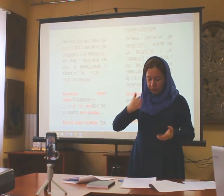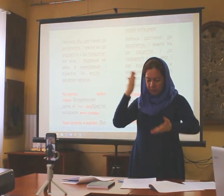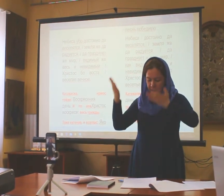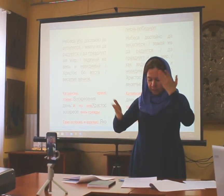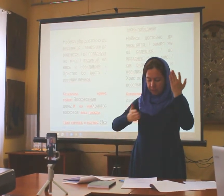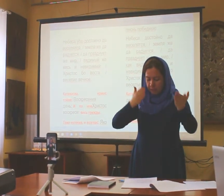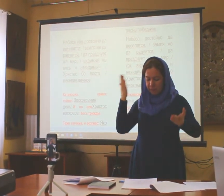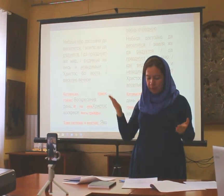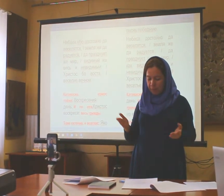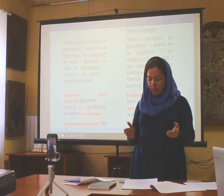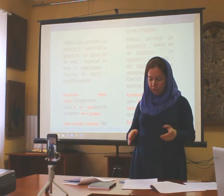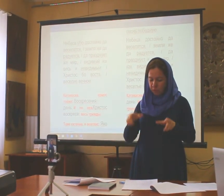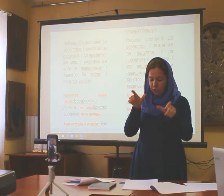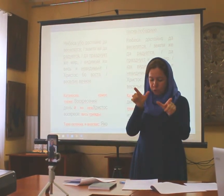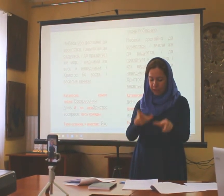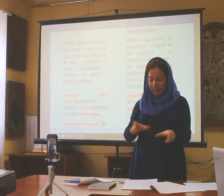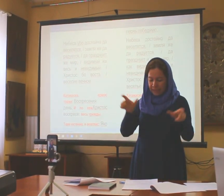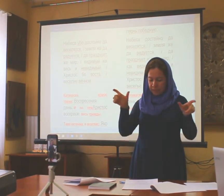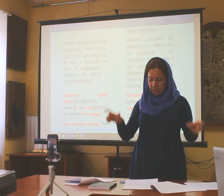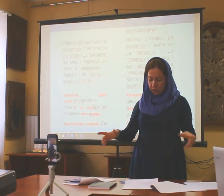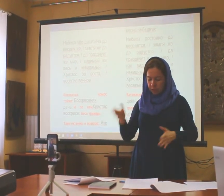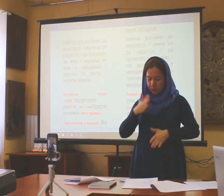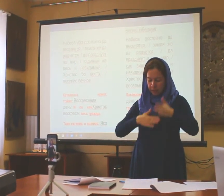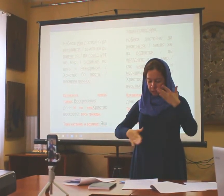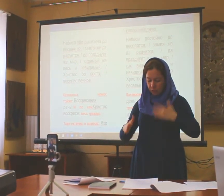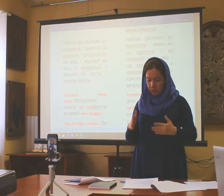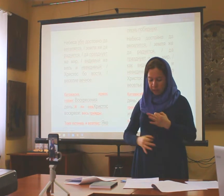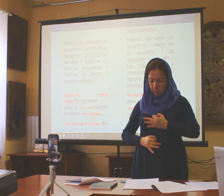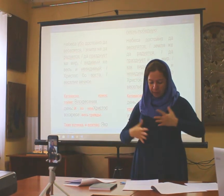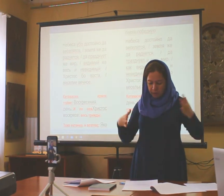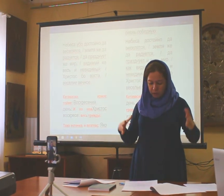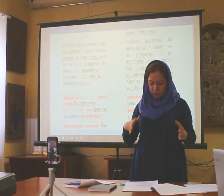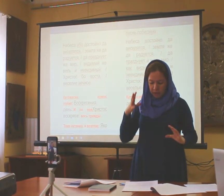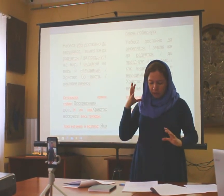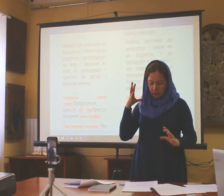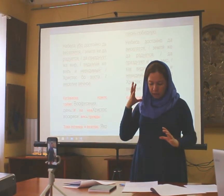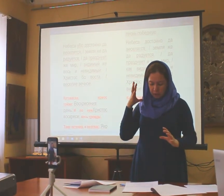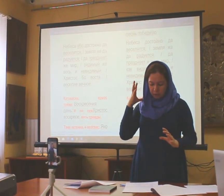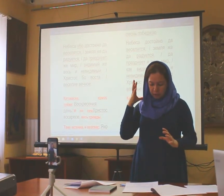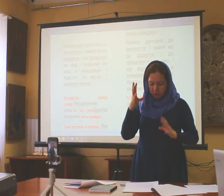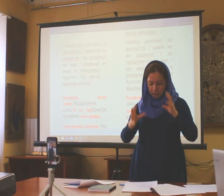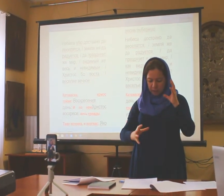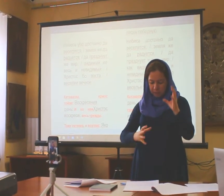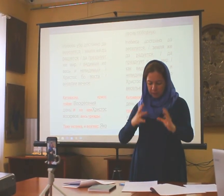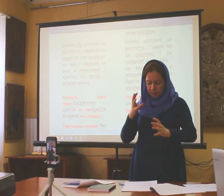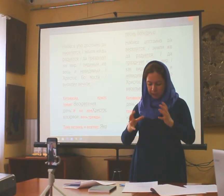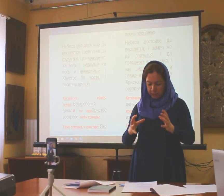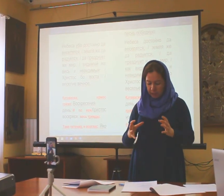довеселятся, земля показывает, люди, земля же дорадуется, допразднует же весь мир, как вселенная,